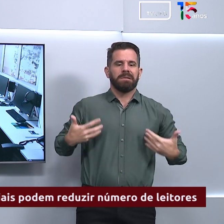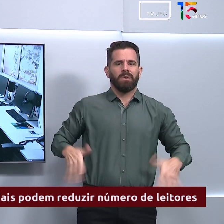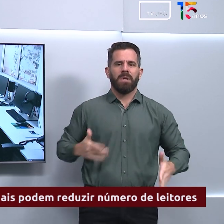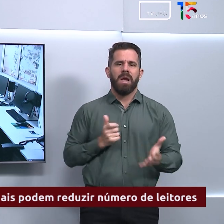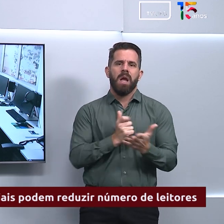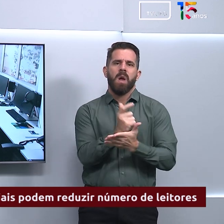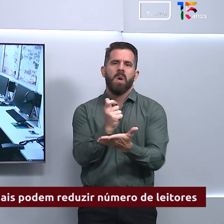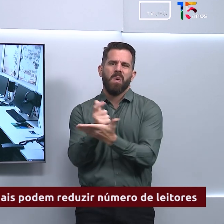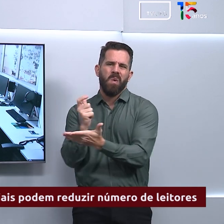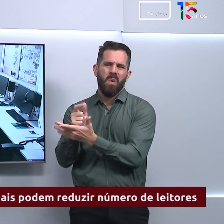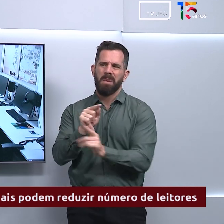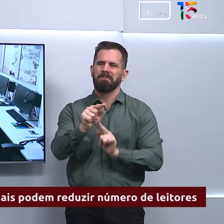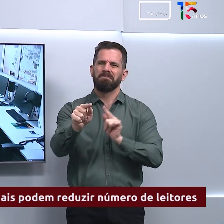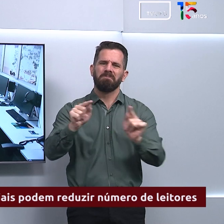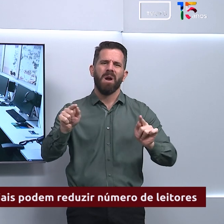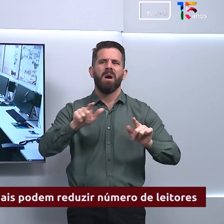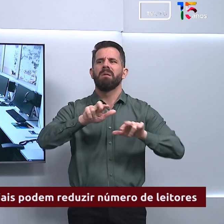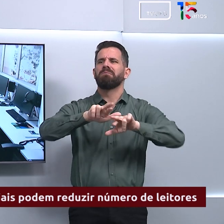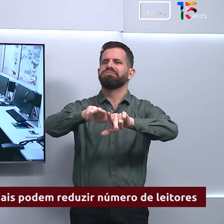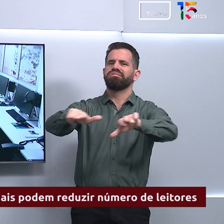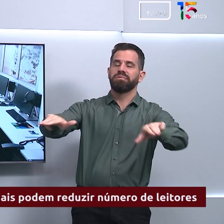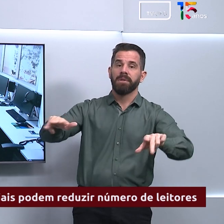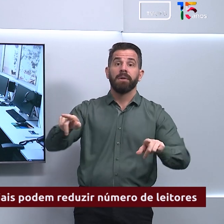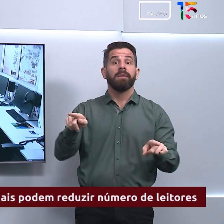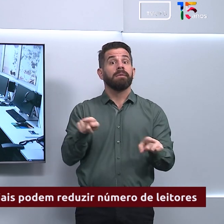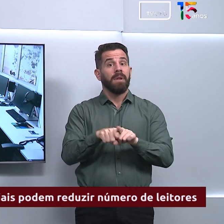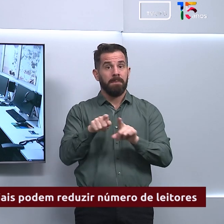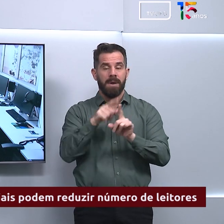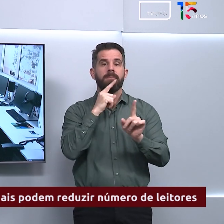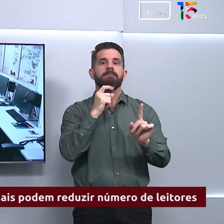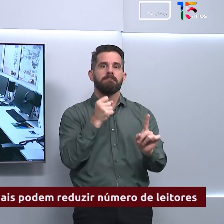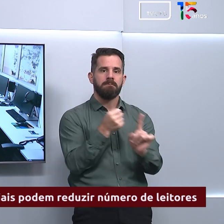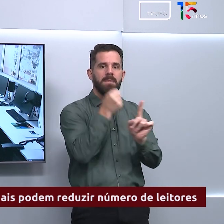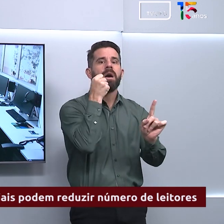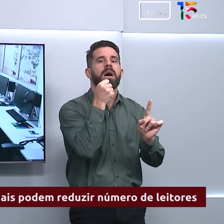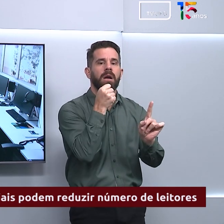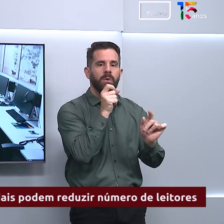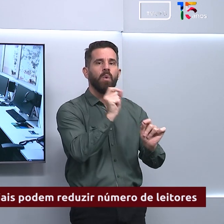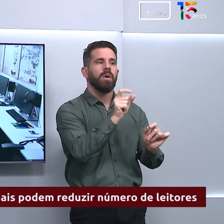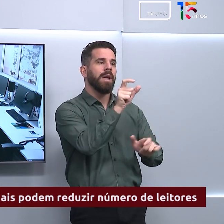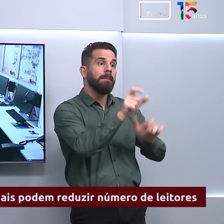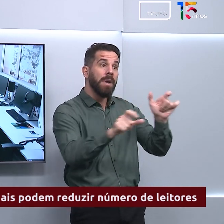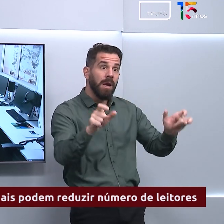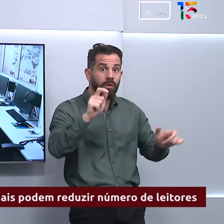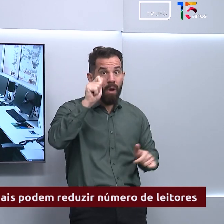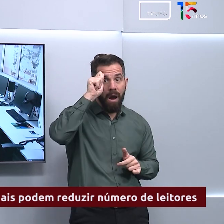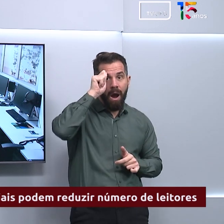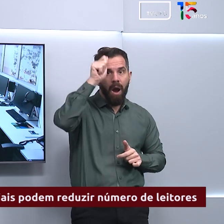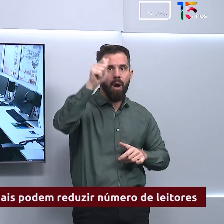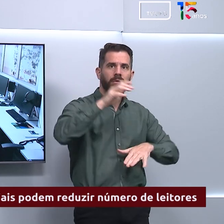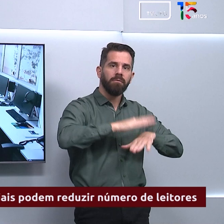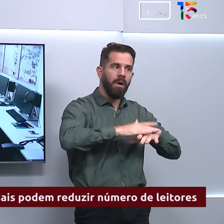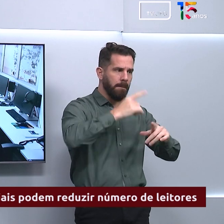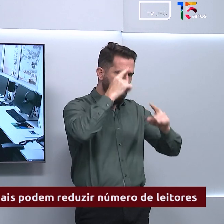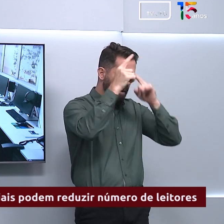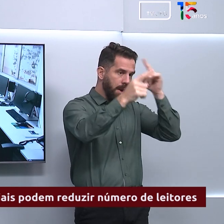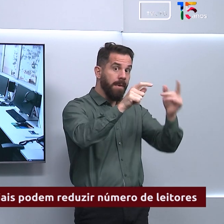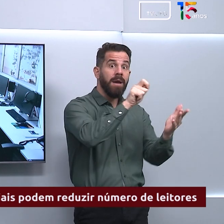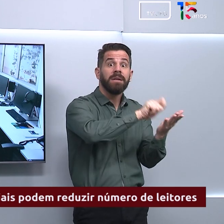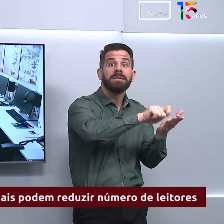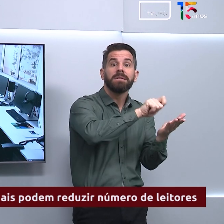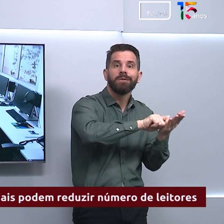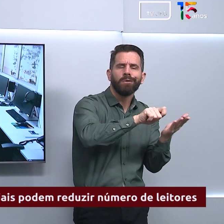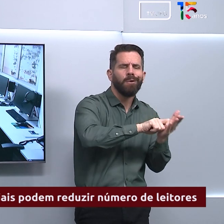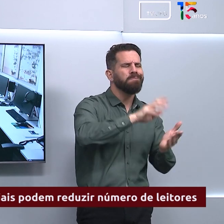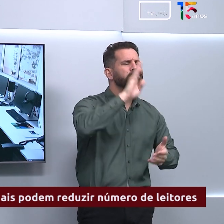materiais de leitura, mas também impacta diretamente na produção dos escritores, principalmente dos iniciantes.